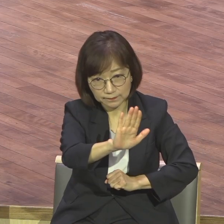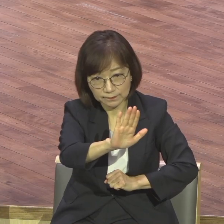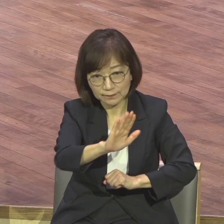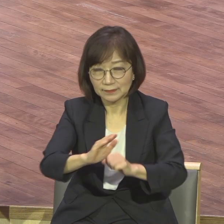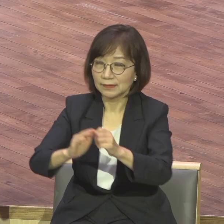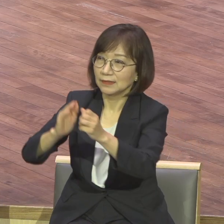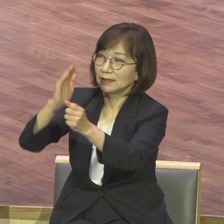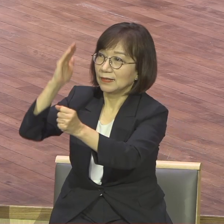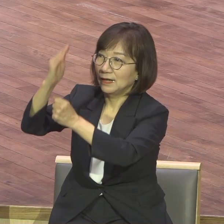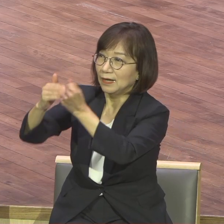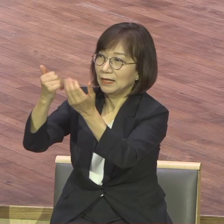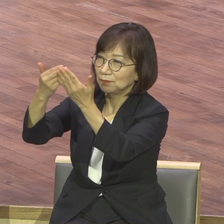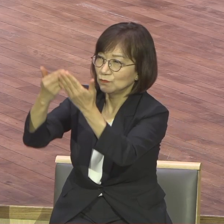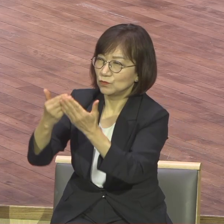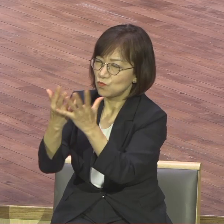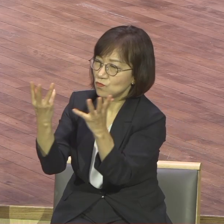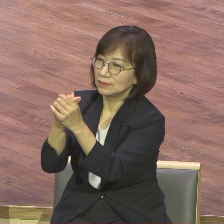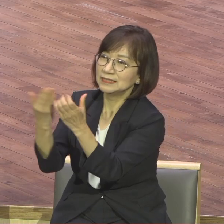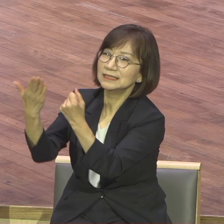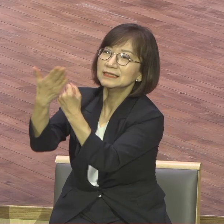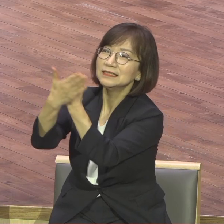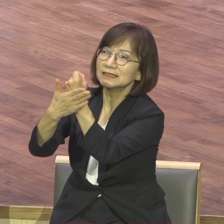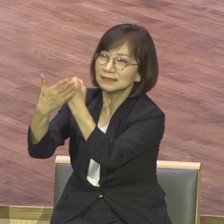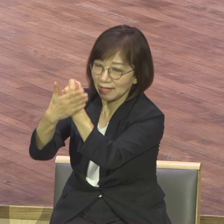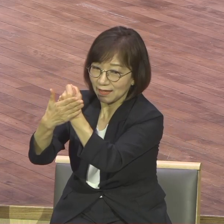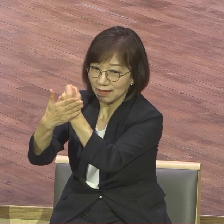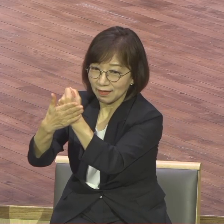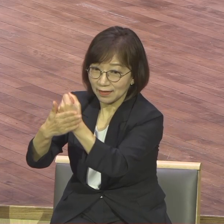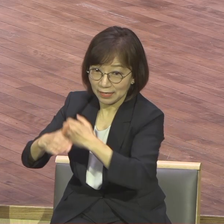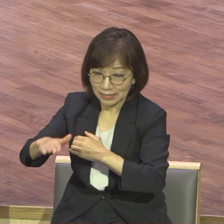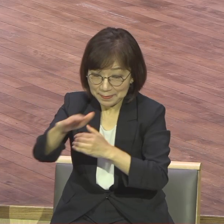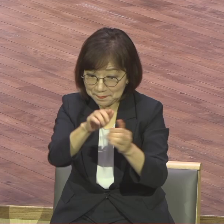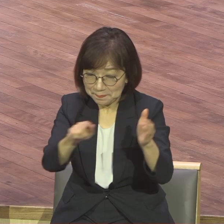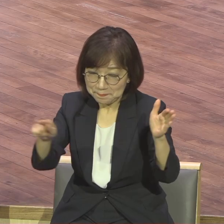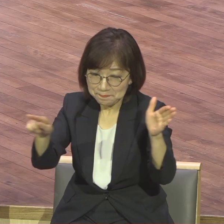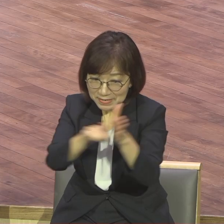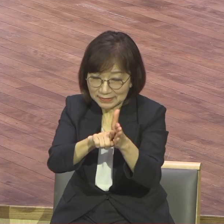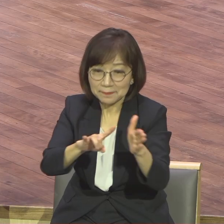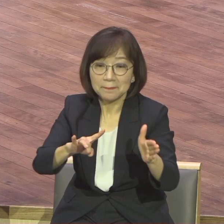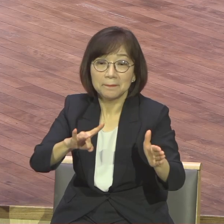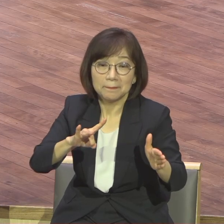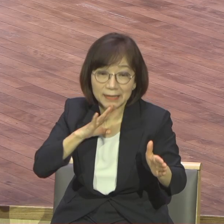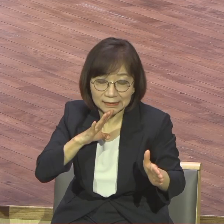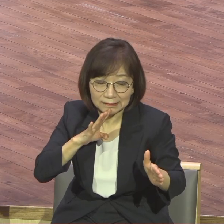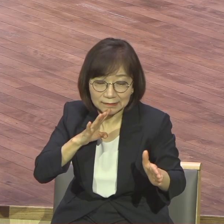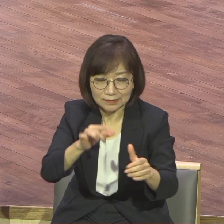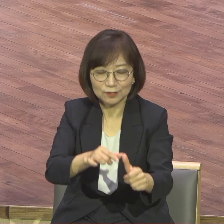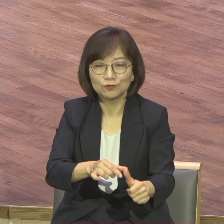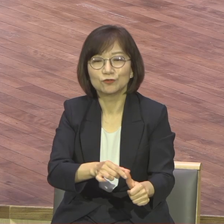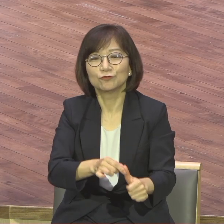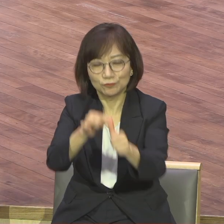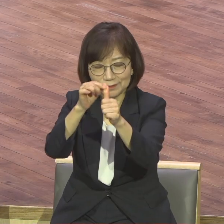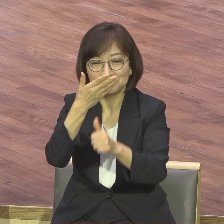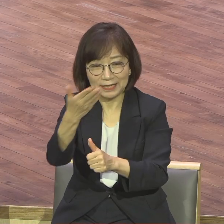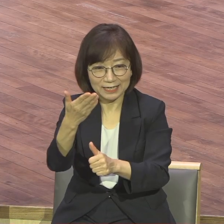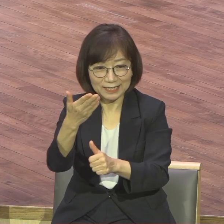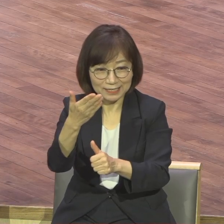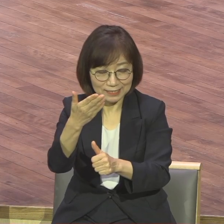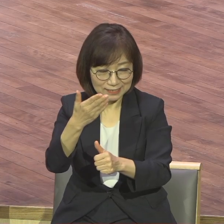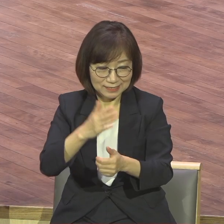절대 은혜고 오직 믿음으로만 주어지는 그런 다양한 하나님의